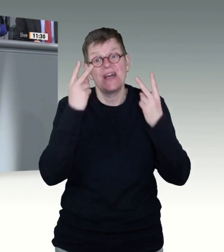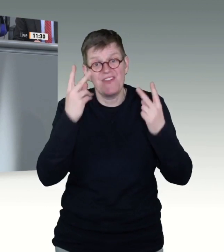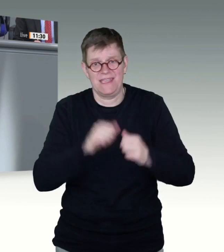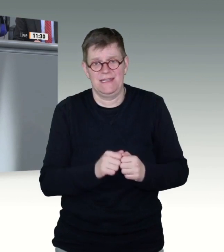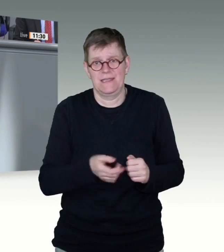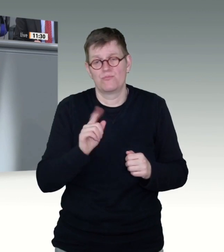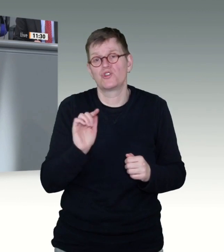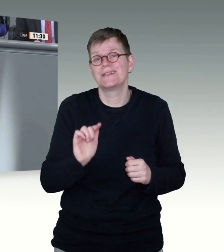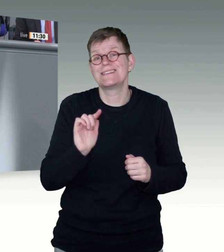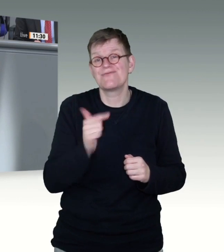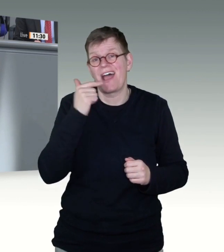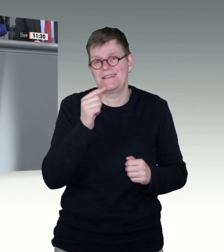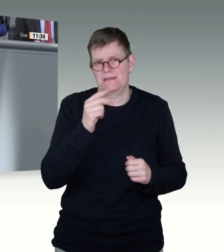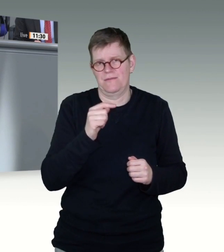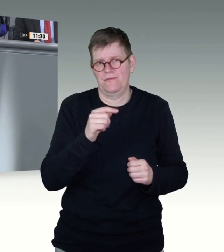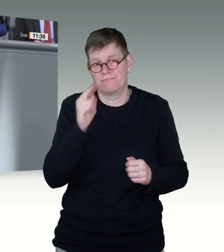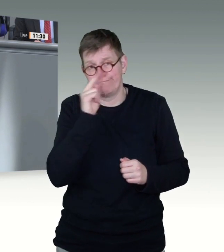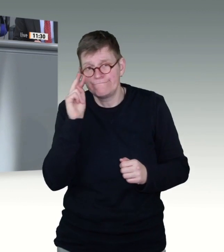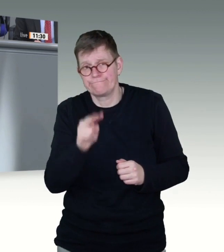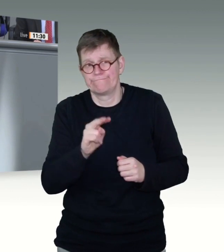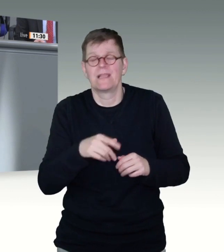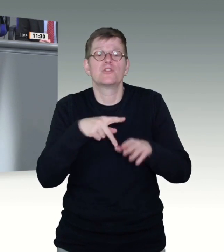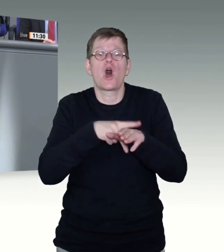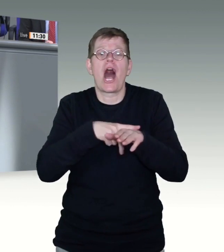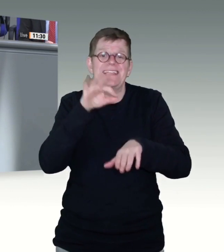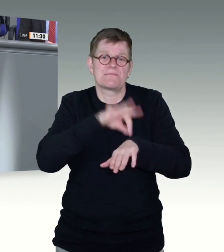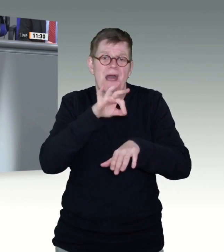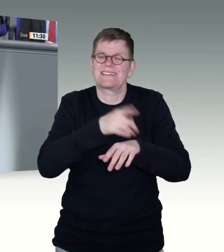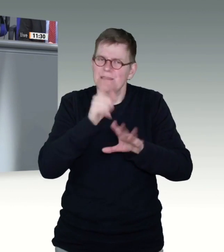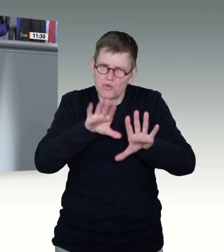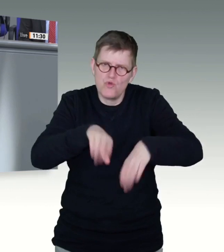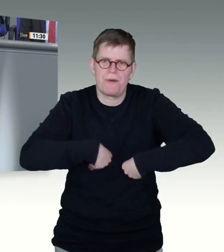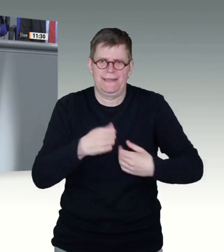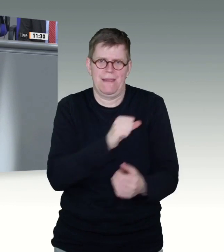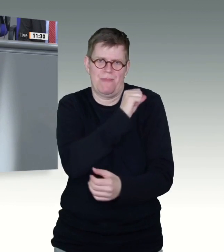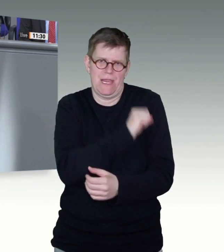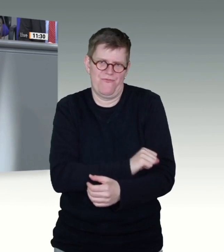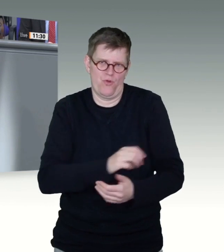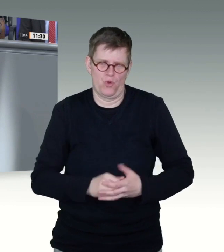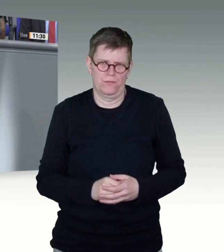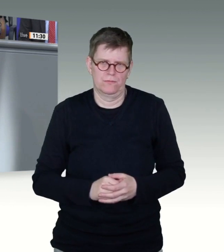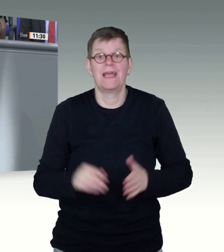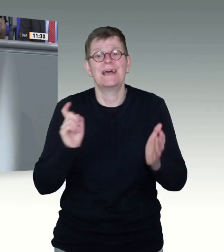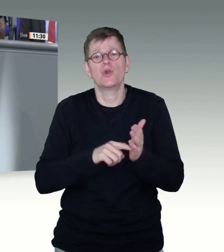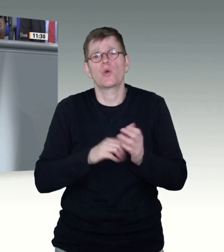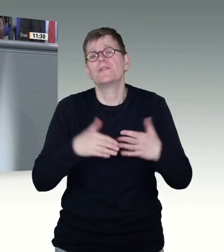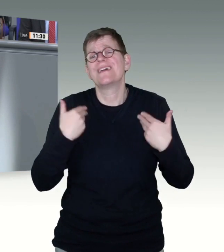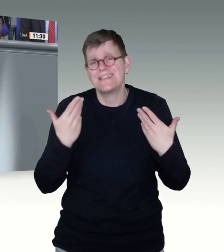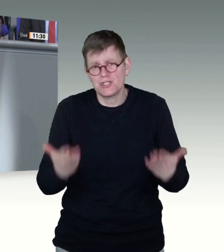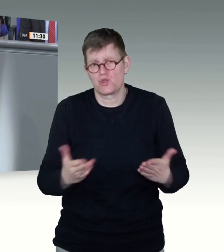Arztpraxen geimpft wird, weil ich glaube, die entsprechende Dynamik werden wir nur bekommen über die